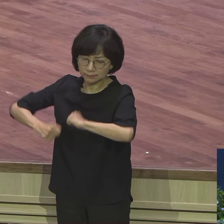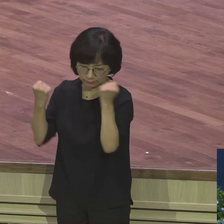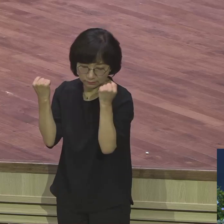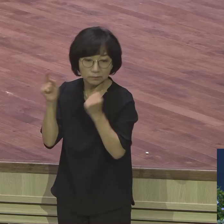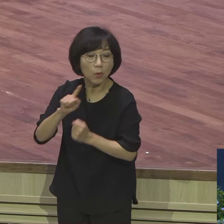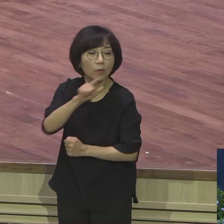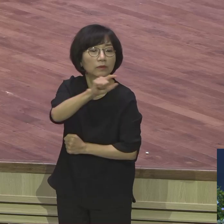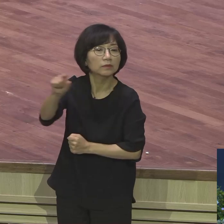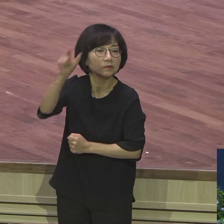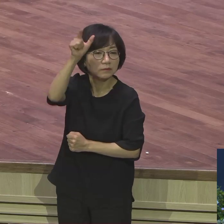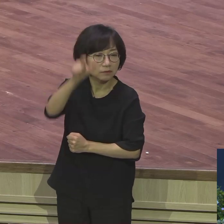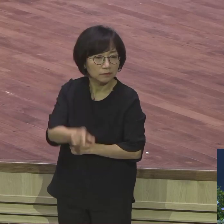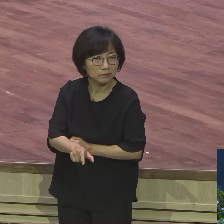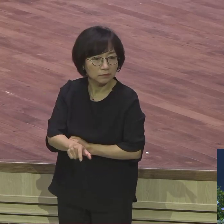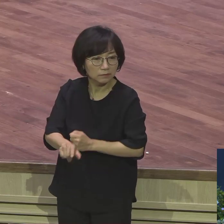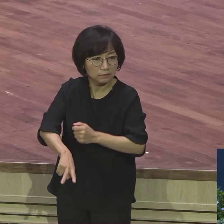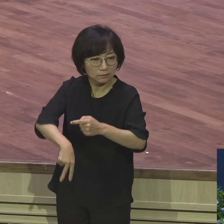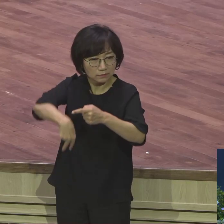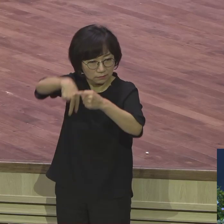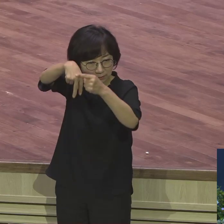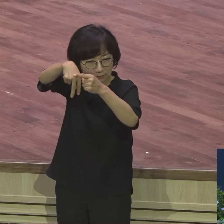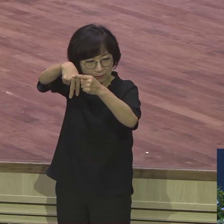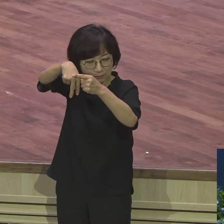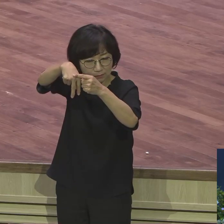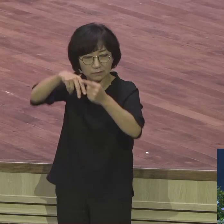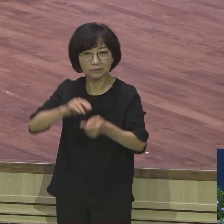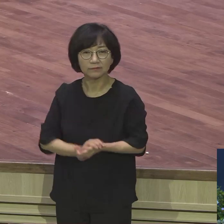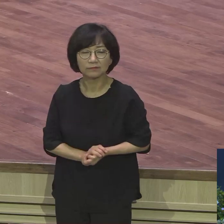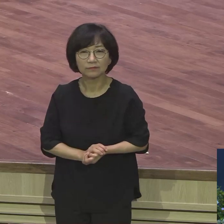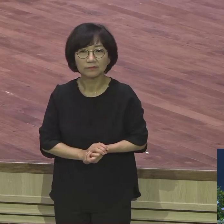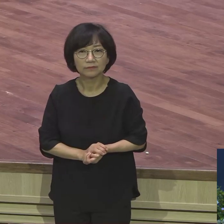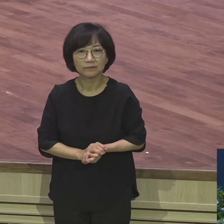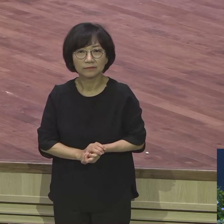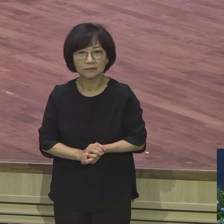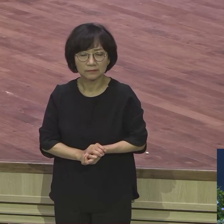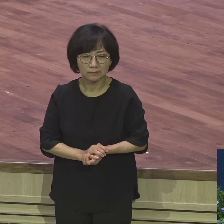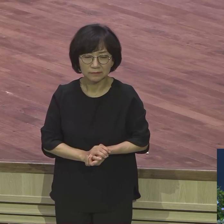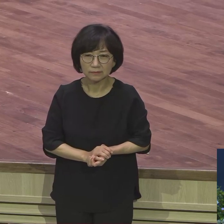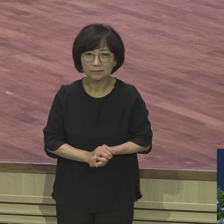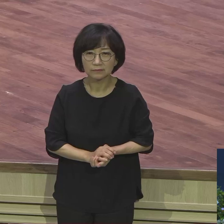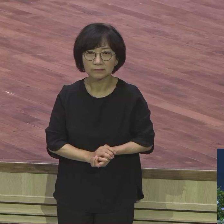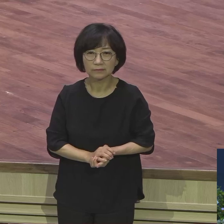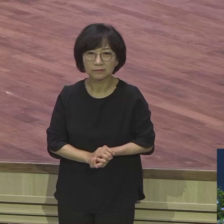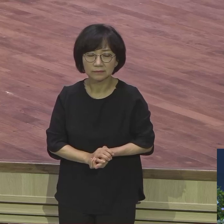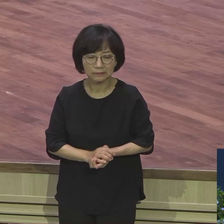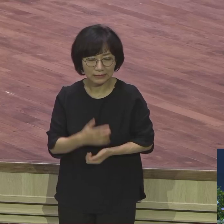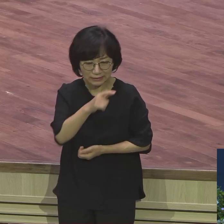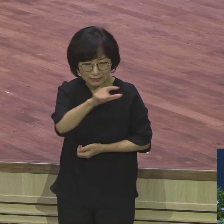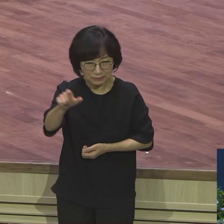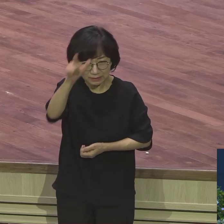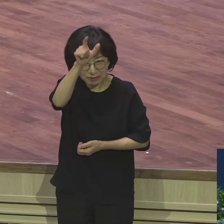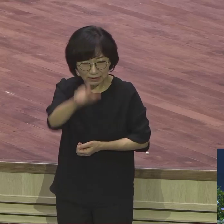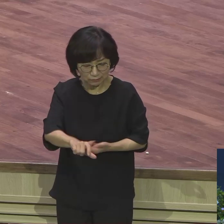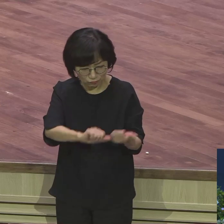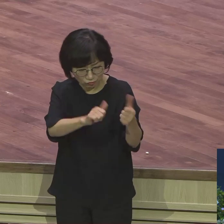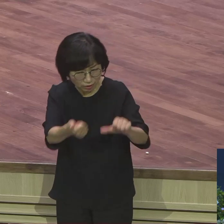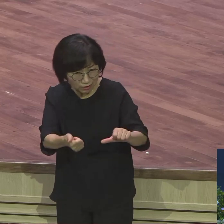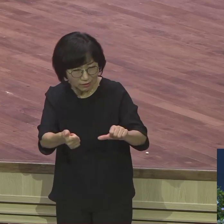십자가 십자가 져야 합니다 죽어야 합니다 처형을 당해야 됩니다